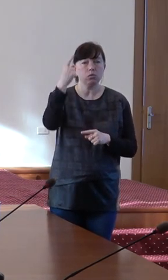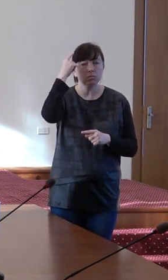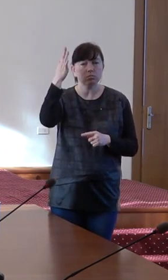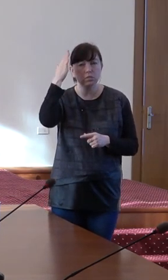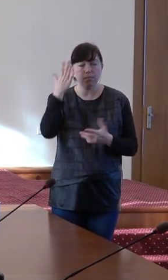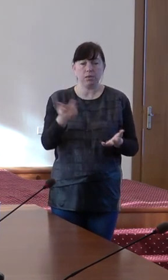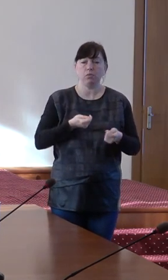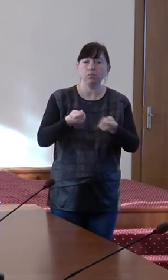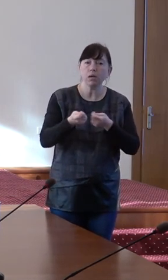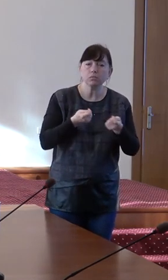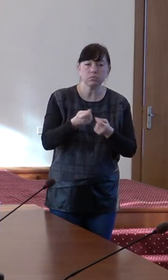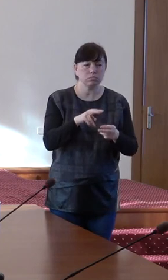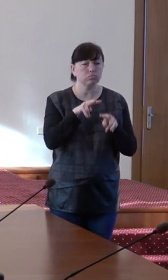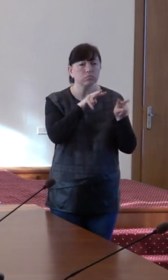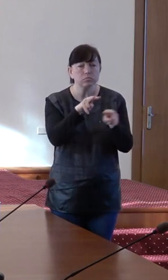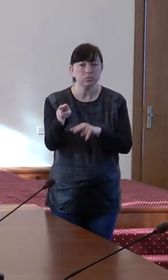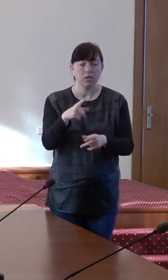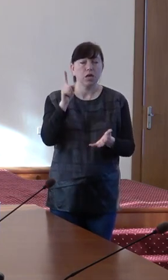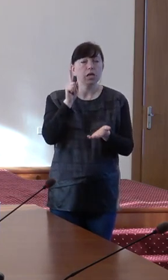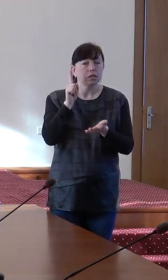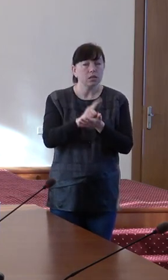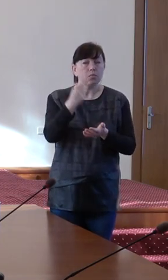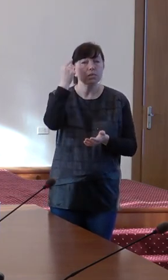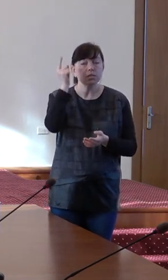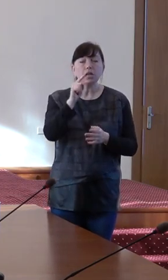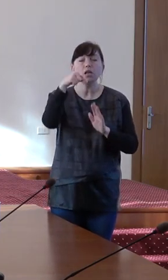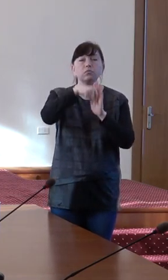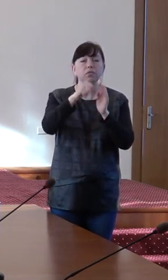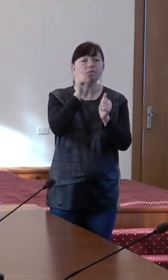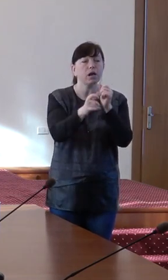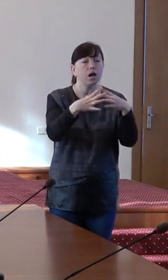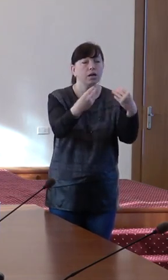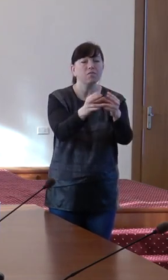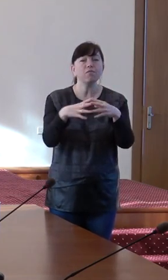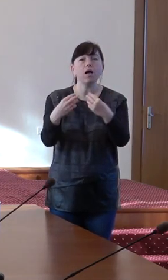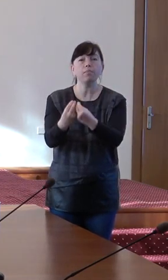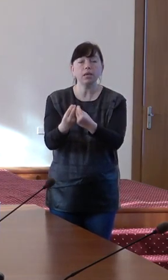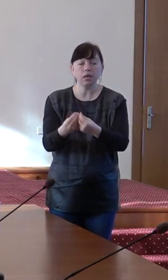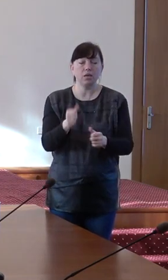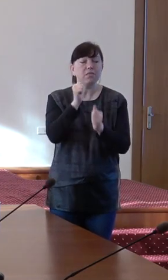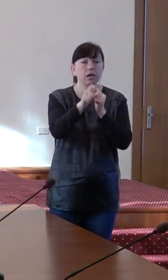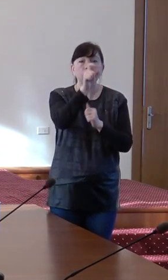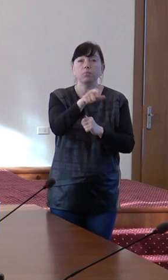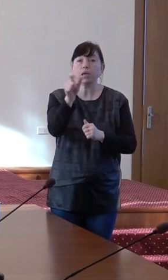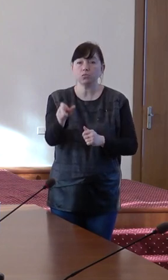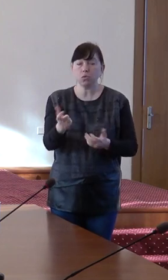în managementul de caz. Trebuie să înțeleagă particularitățile fiecarei familie cu care lucrează, fiecarei persoane.